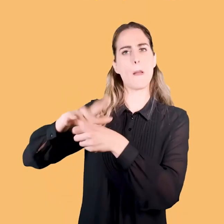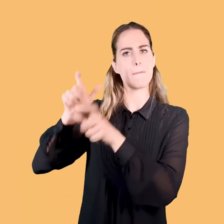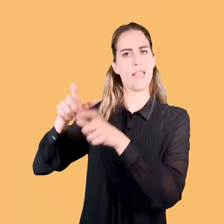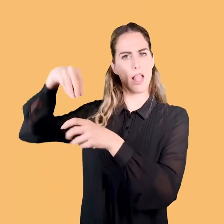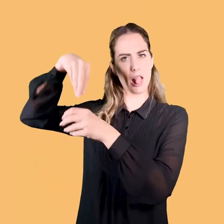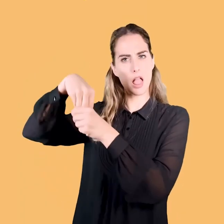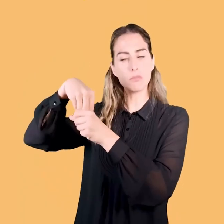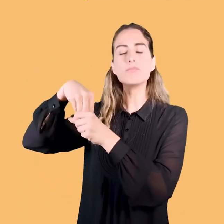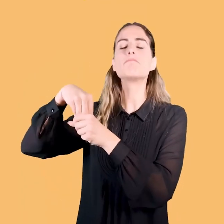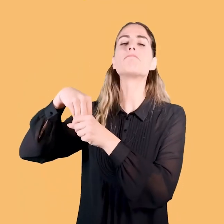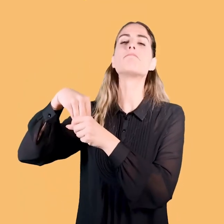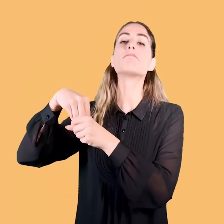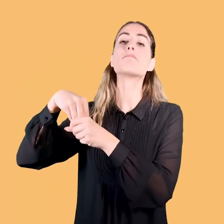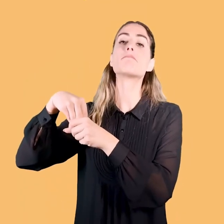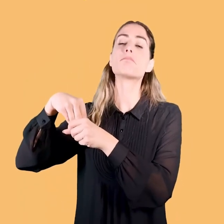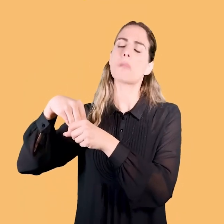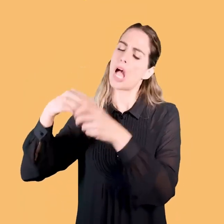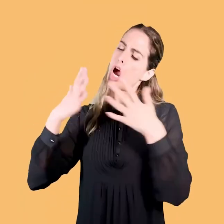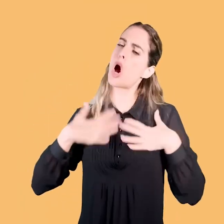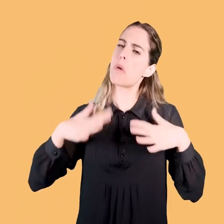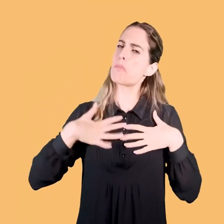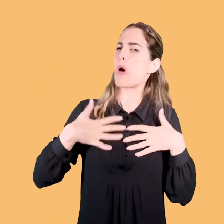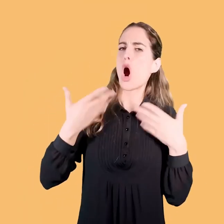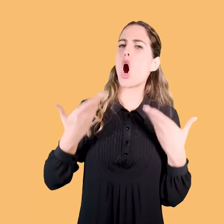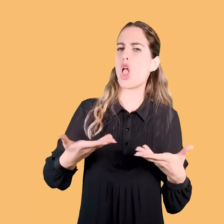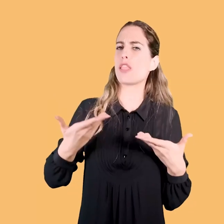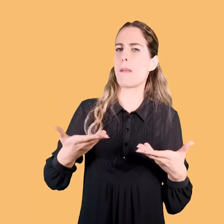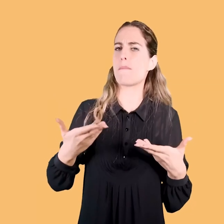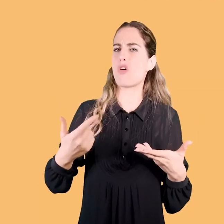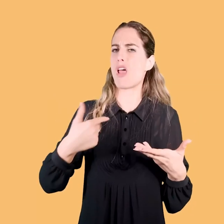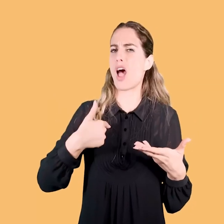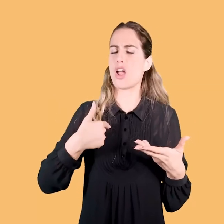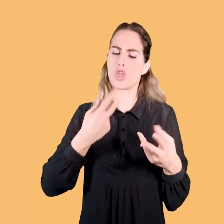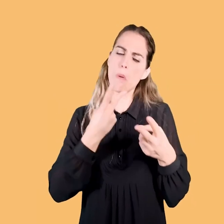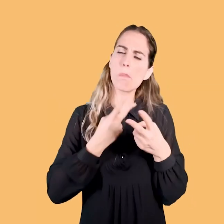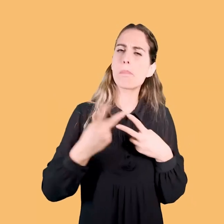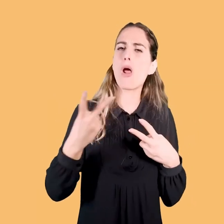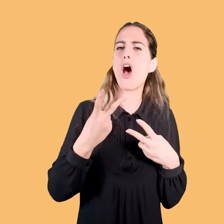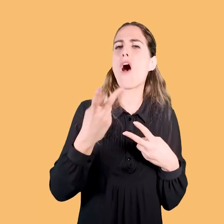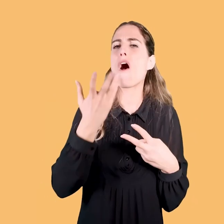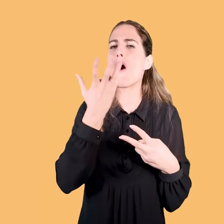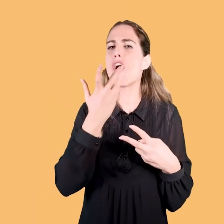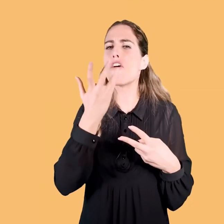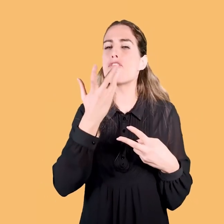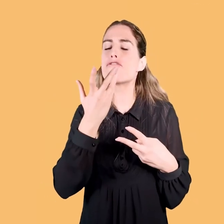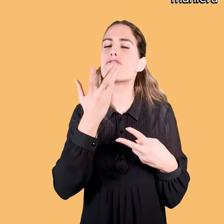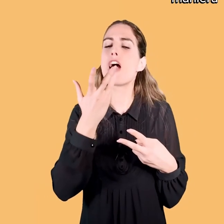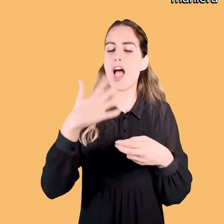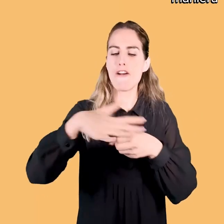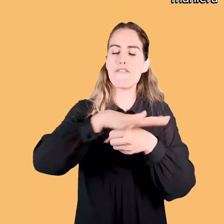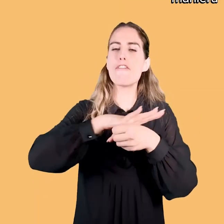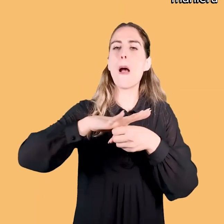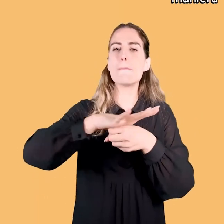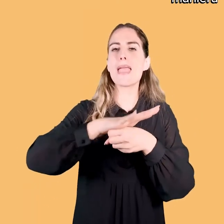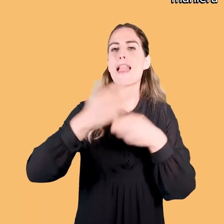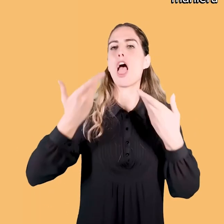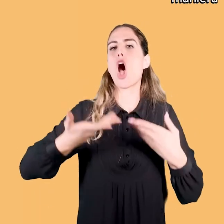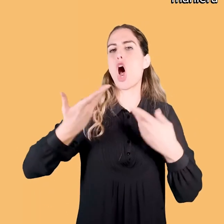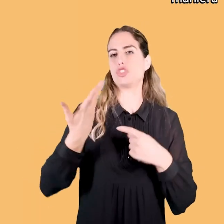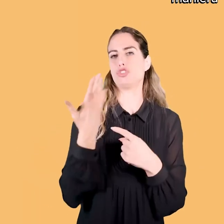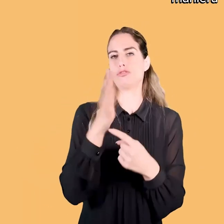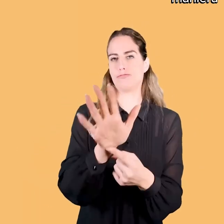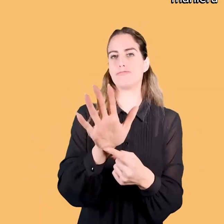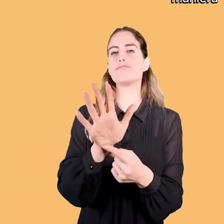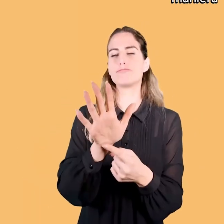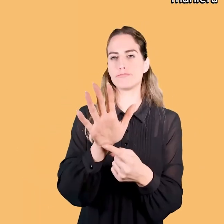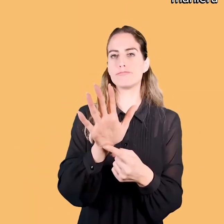famiglia. Però certamente sono contemporanei, di cui il mio tentativo, il mio desiderio di rappresentare la famiglia di